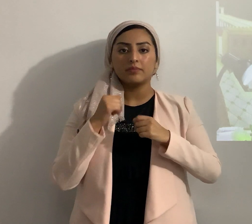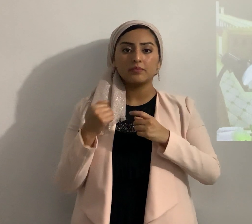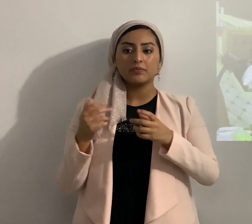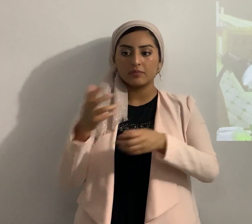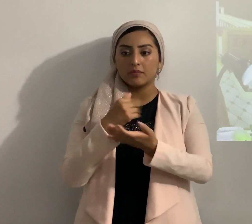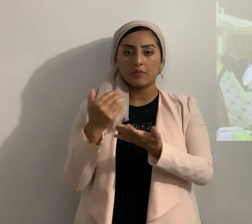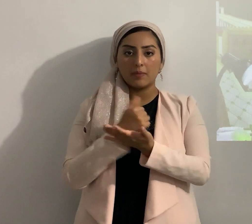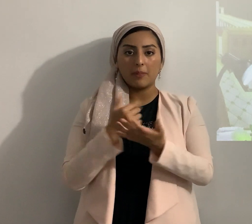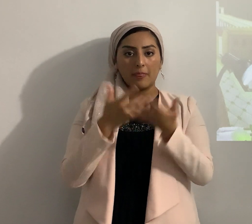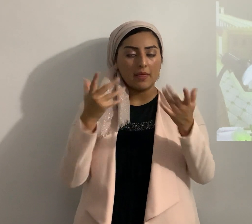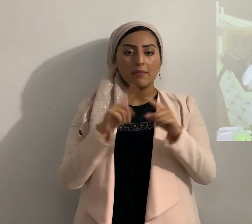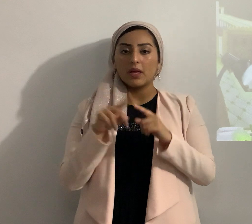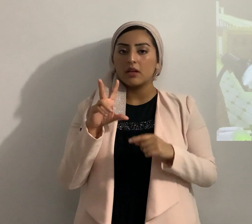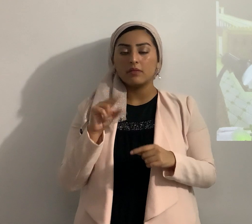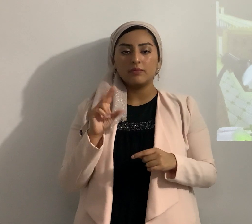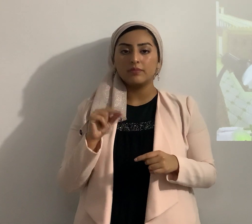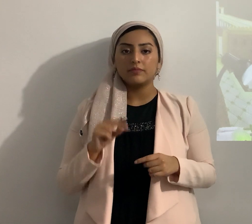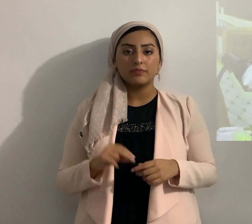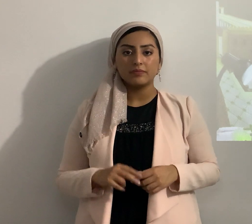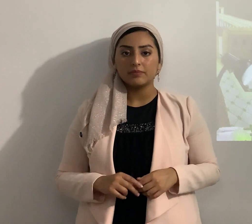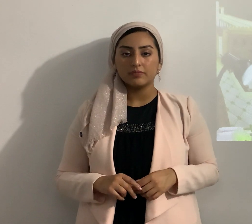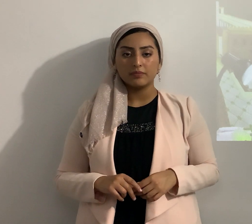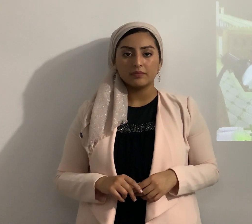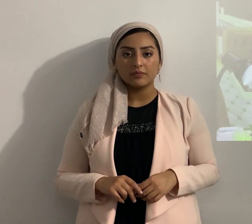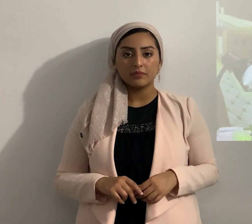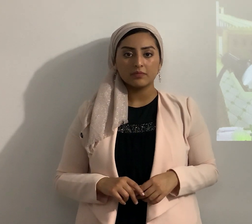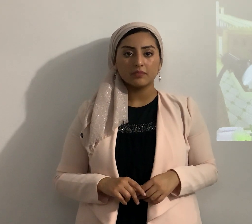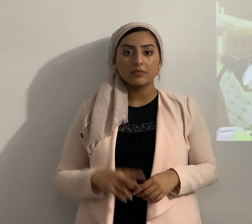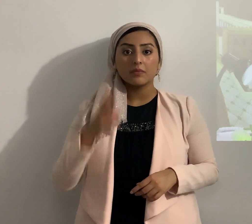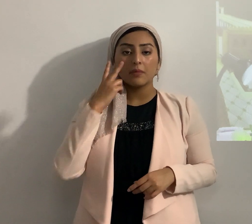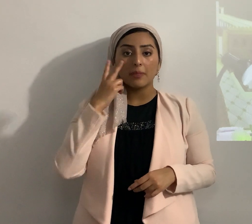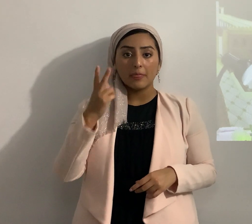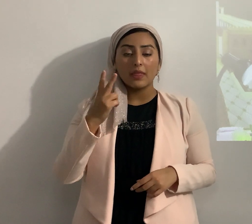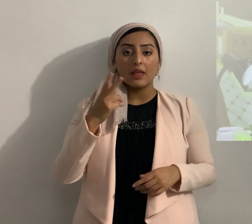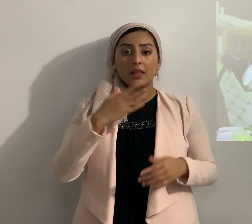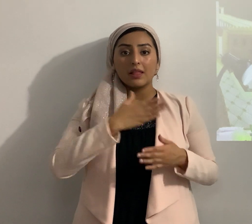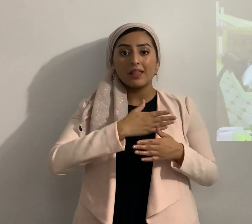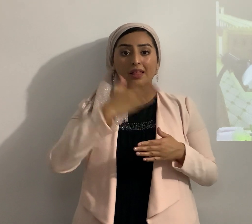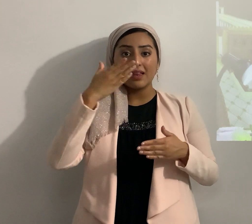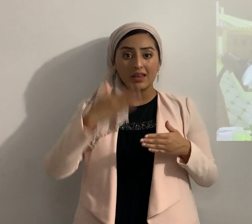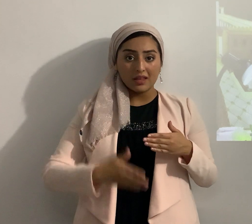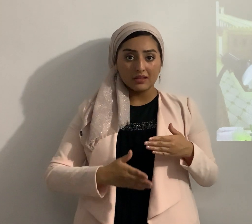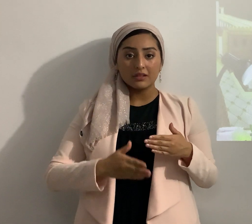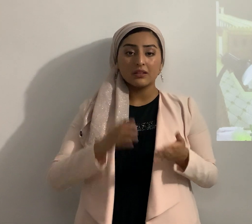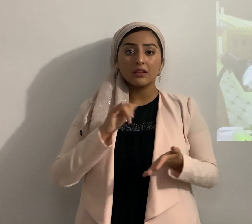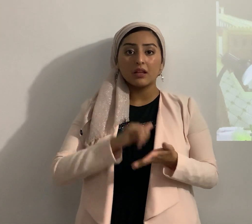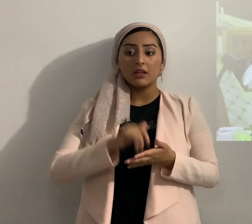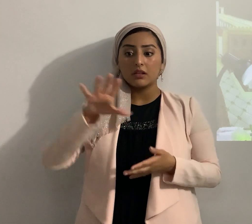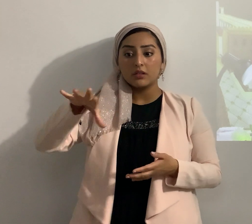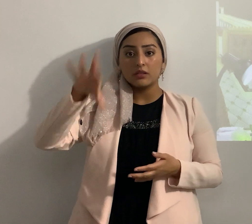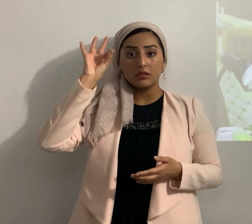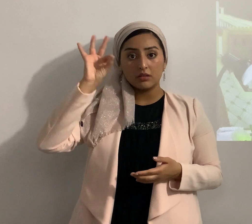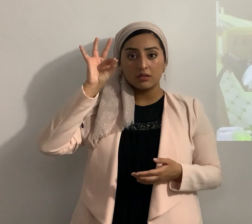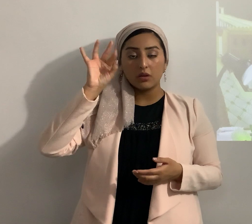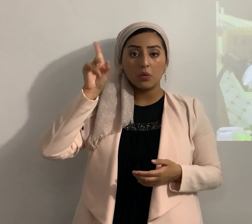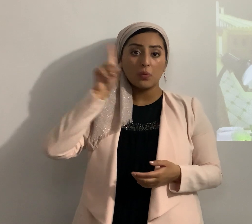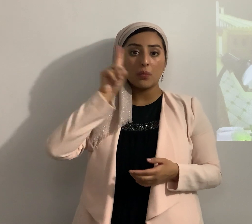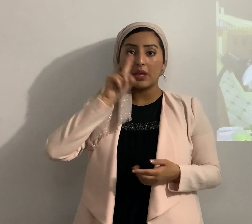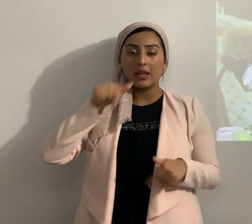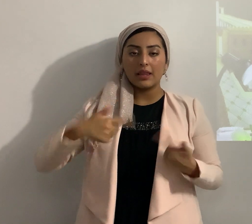ganancia pero no lo hizo de hecho vamos a ver que el último que escoge donde vivir es Josué